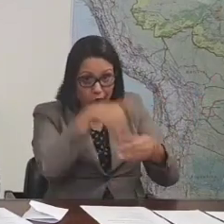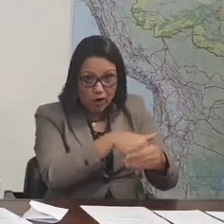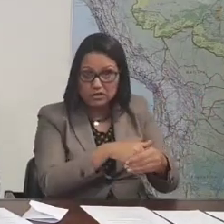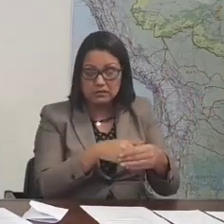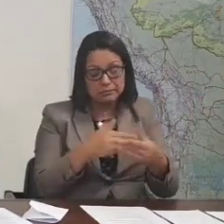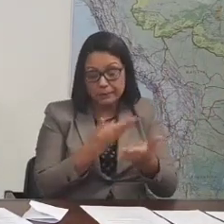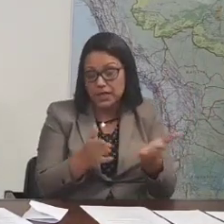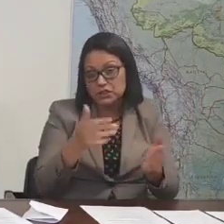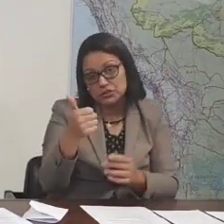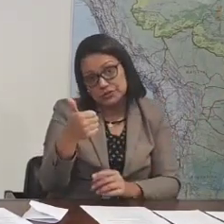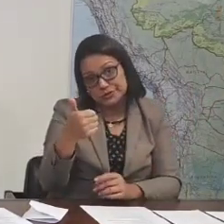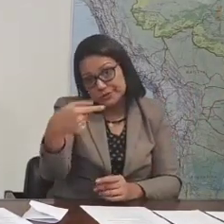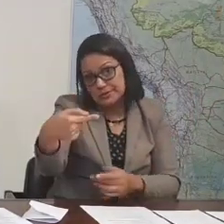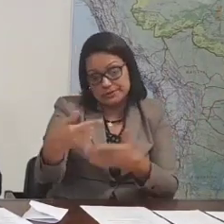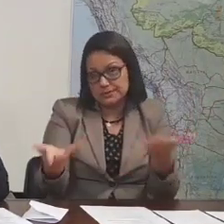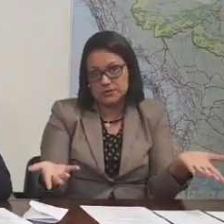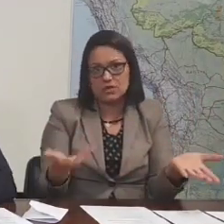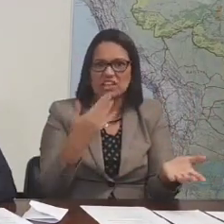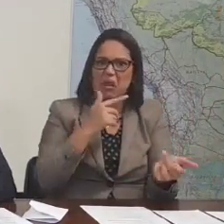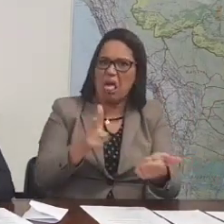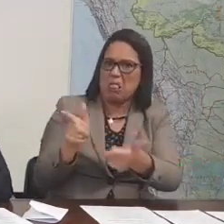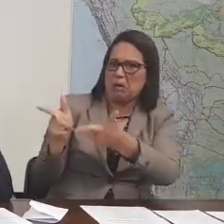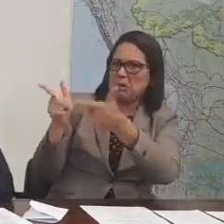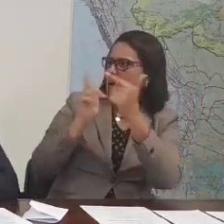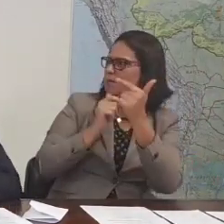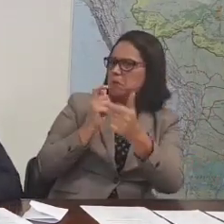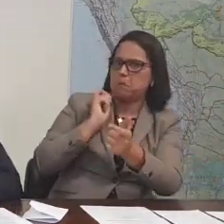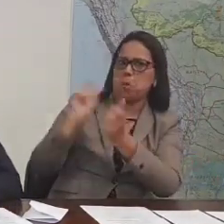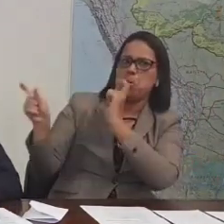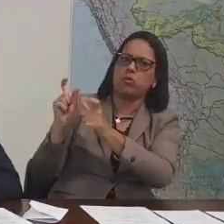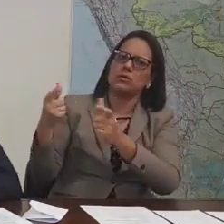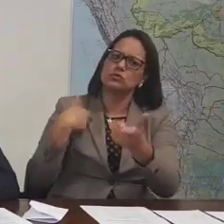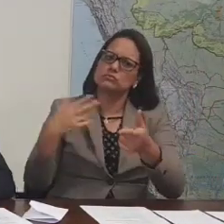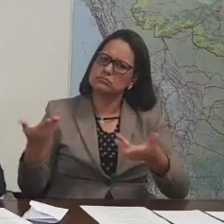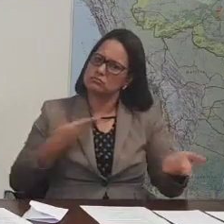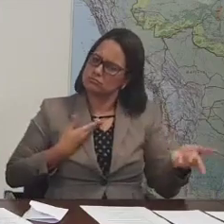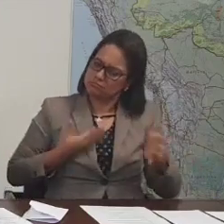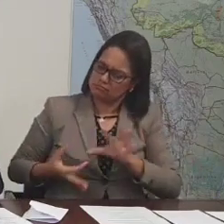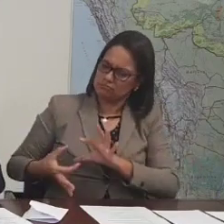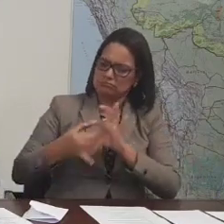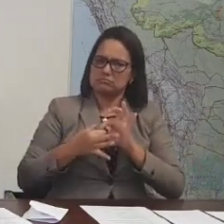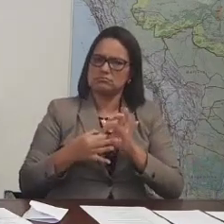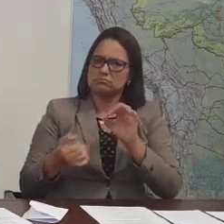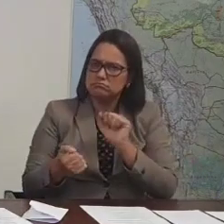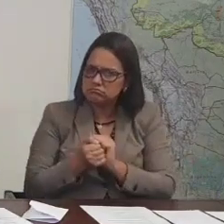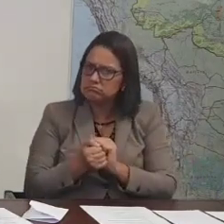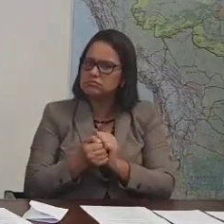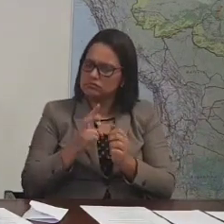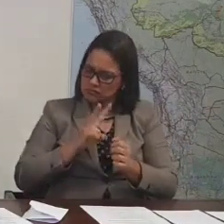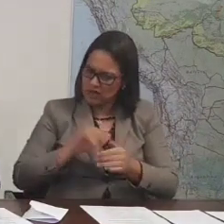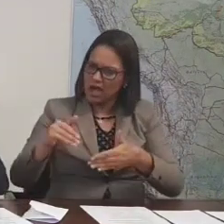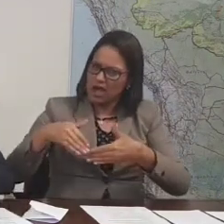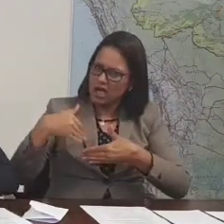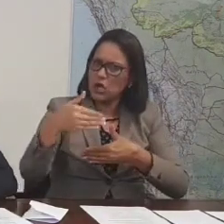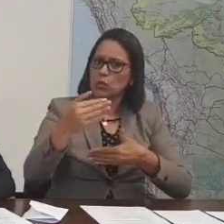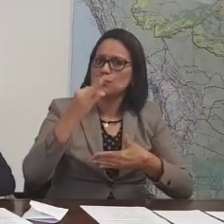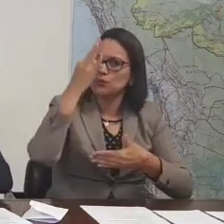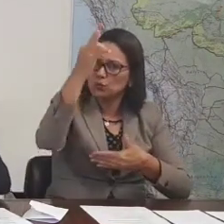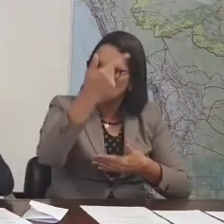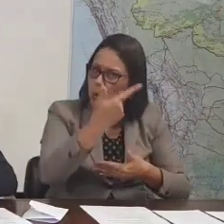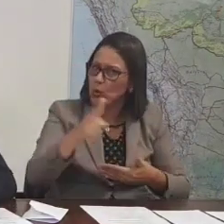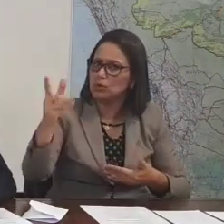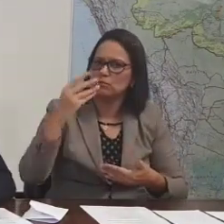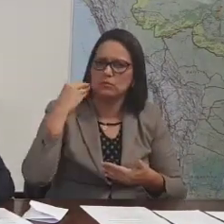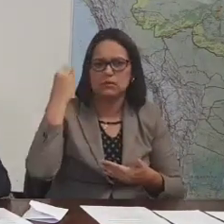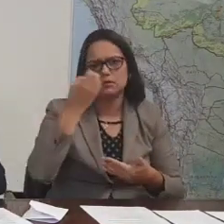A está infelizmente. Não vamos atirar em uma pessoa que é aliada nossa, vai estar conosco em outras oportunidades